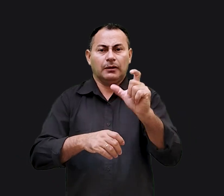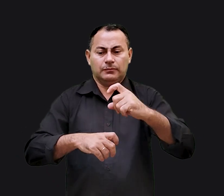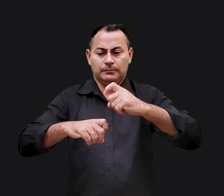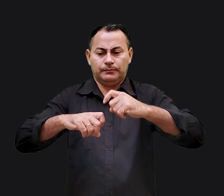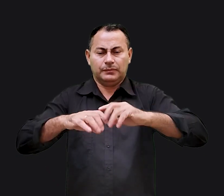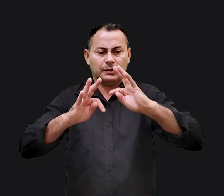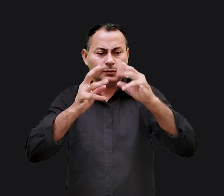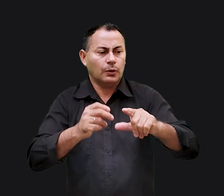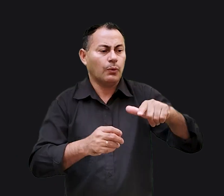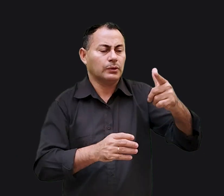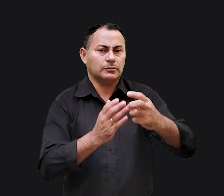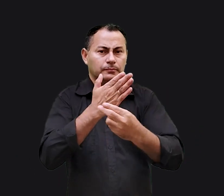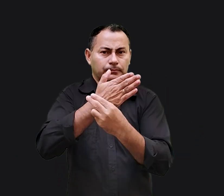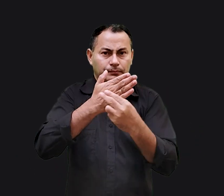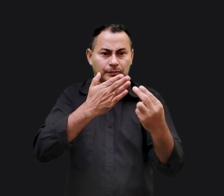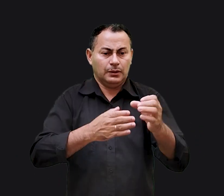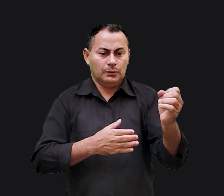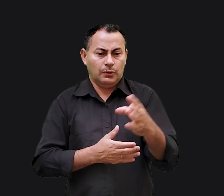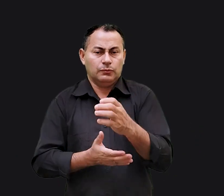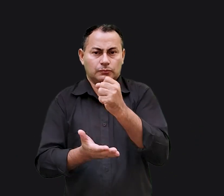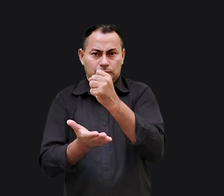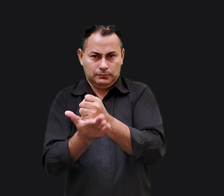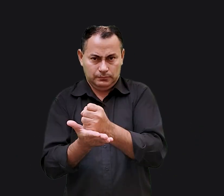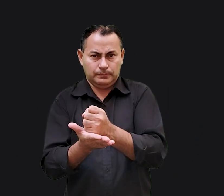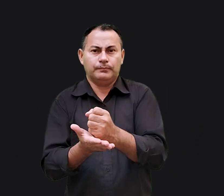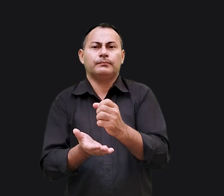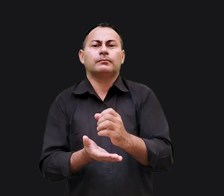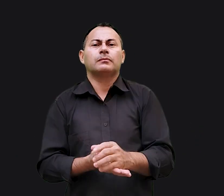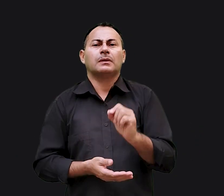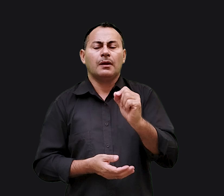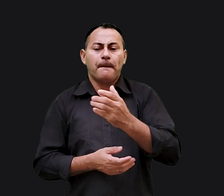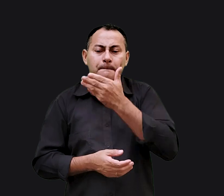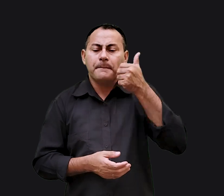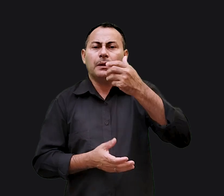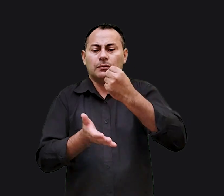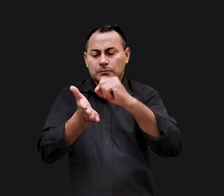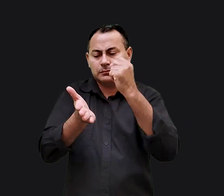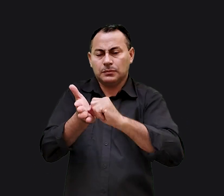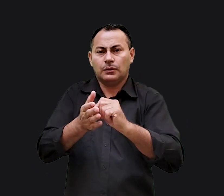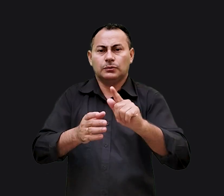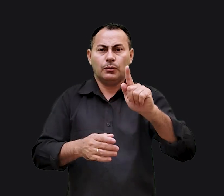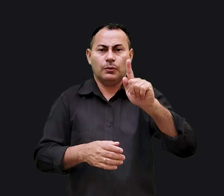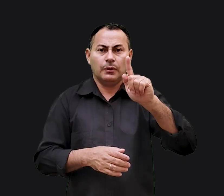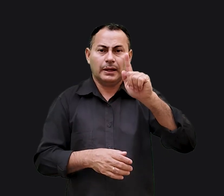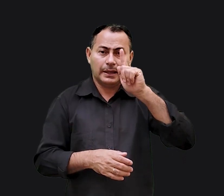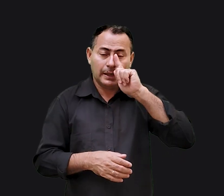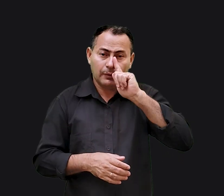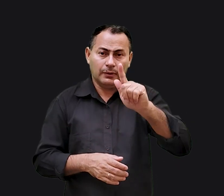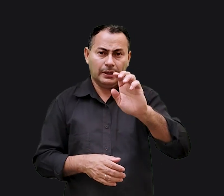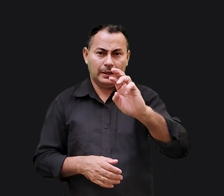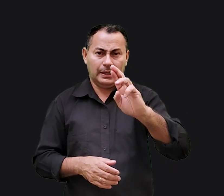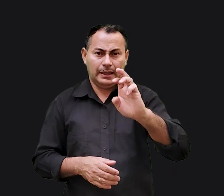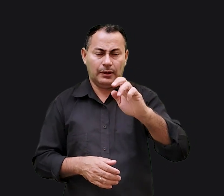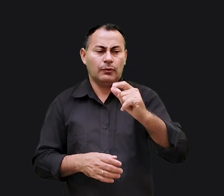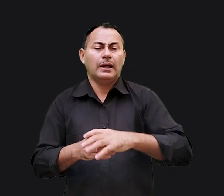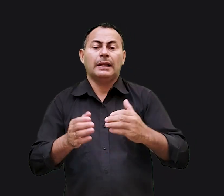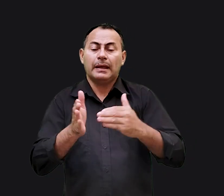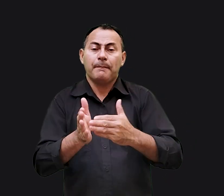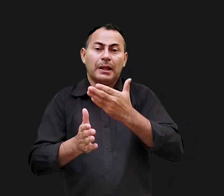termos médicos e, de todos os outros autores do Novo Testamento, é o que melhor escreve o grego, melhor até do que